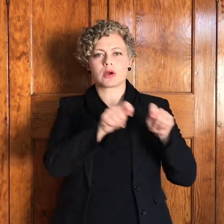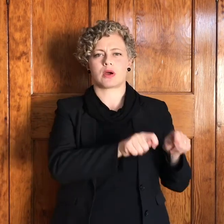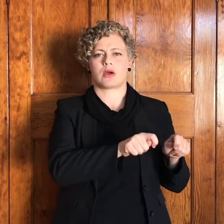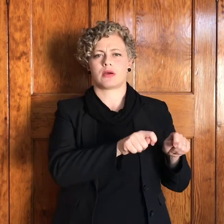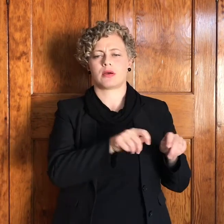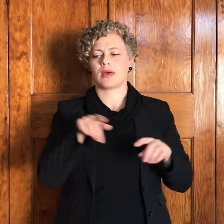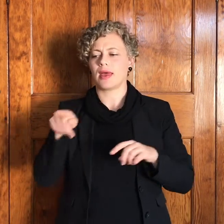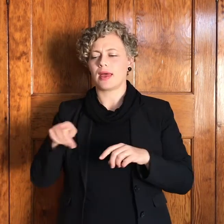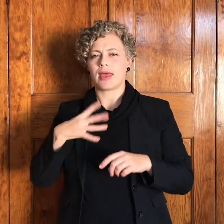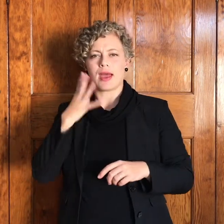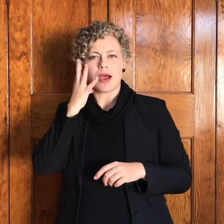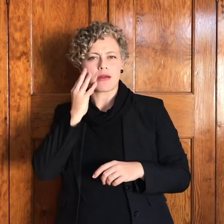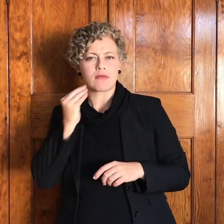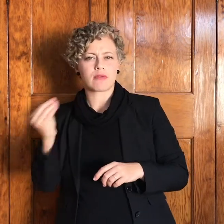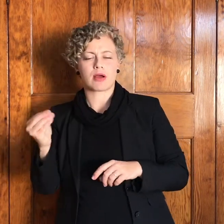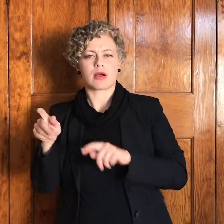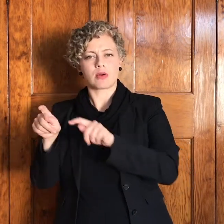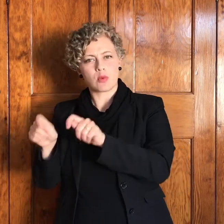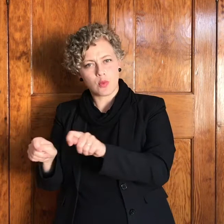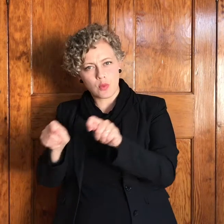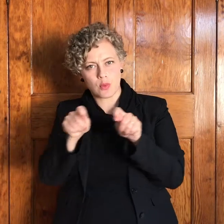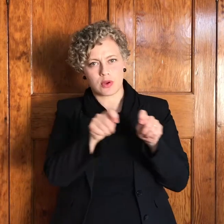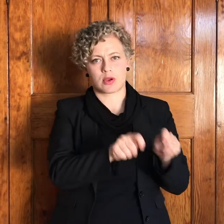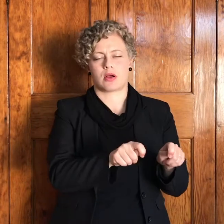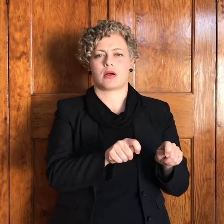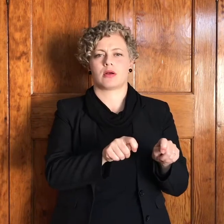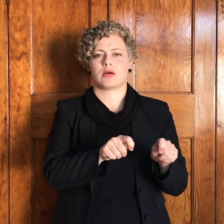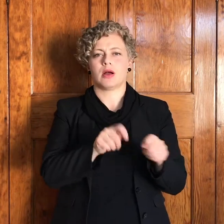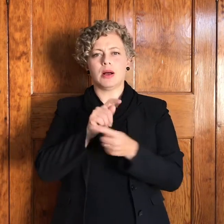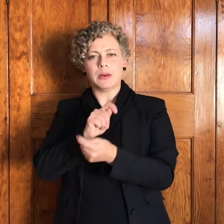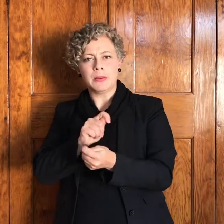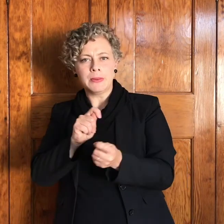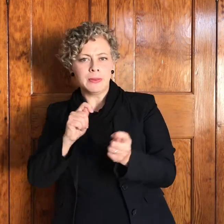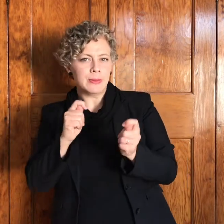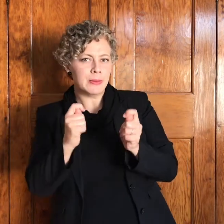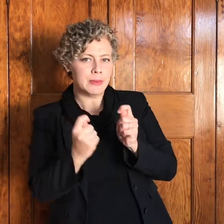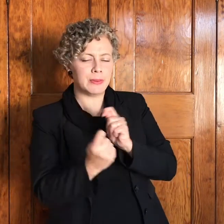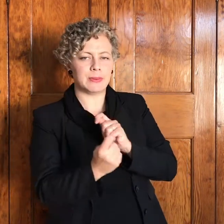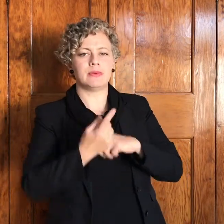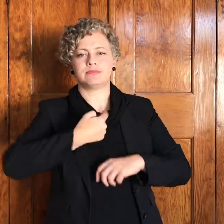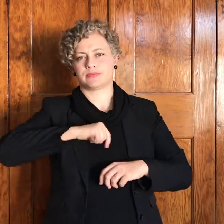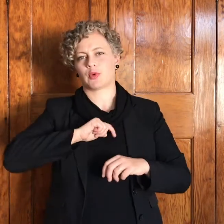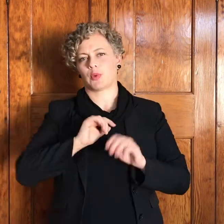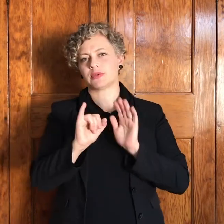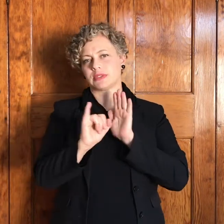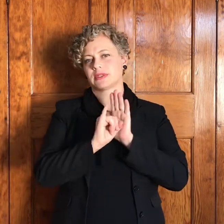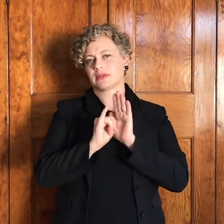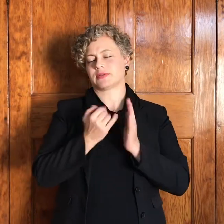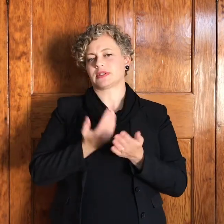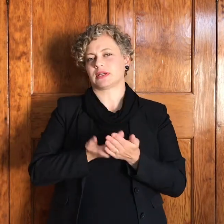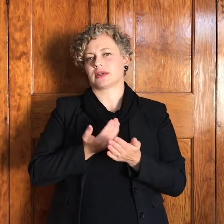en daarmee kan ons nogal identificeer ons verstaan iets daarvan